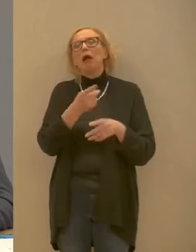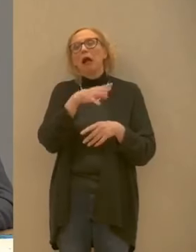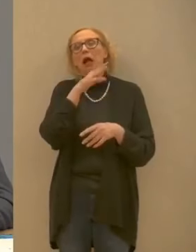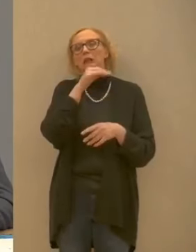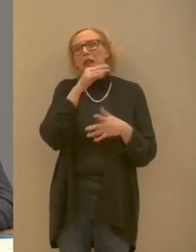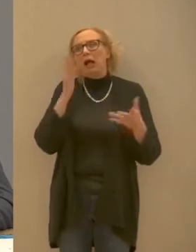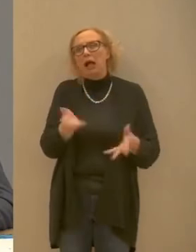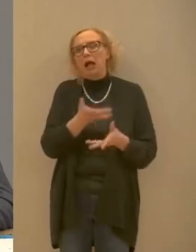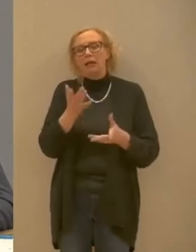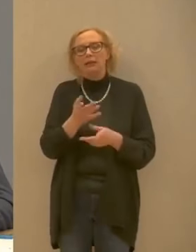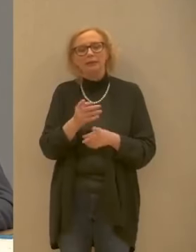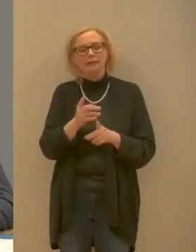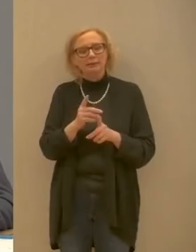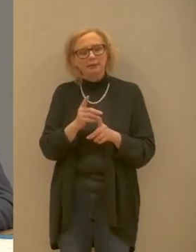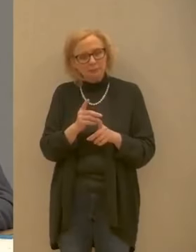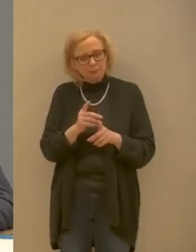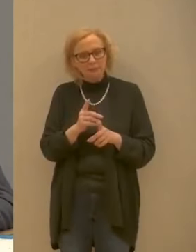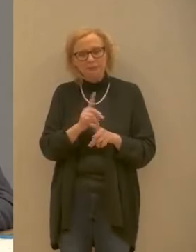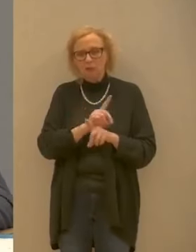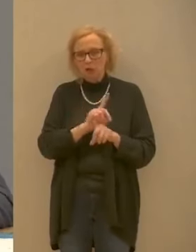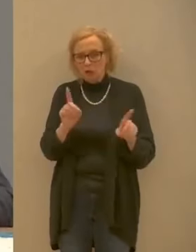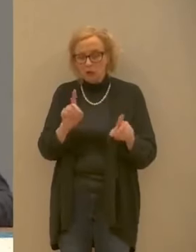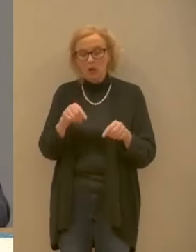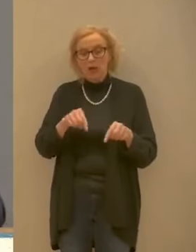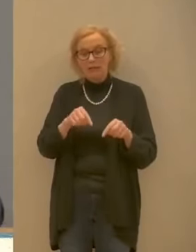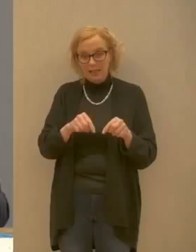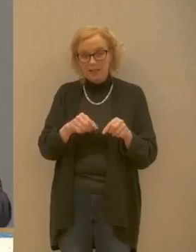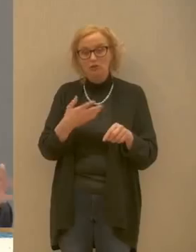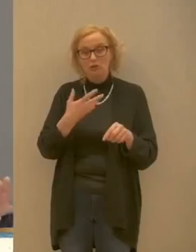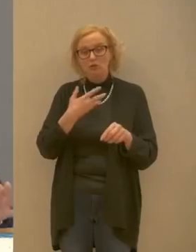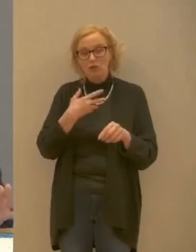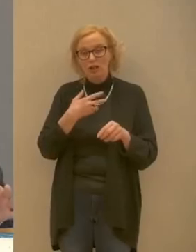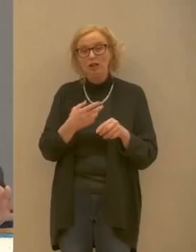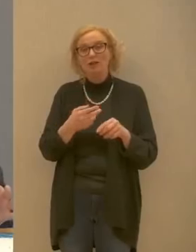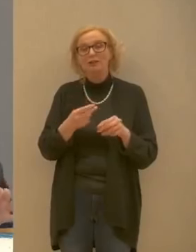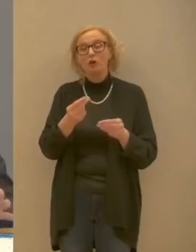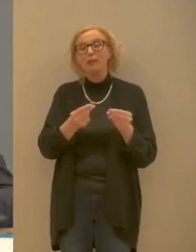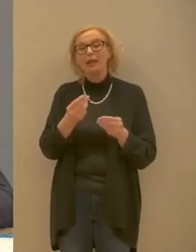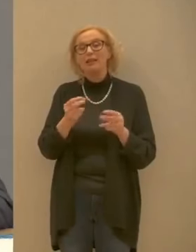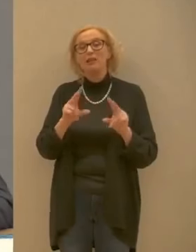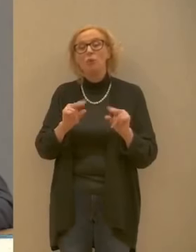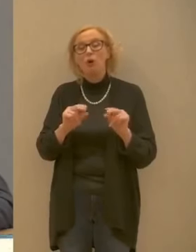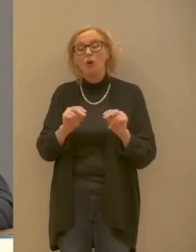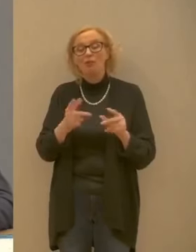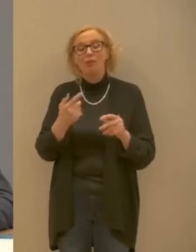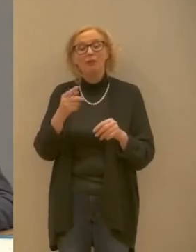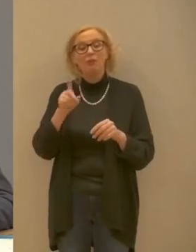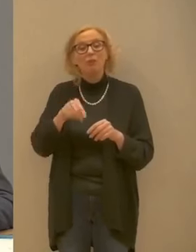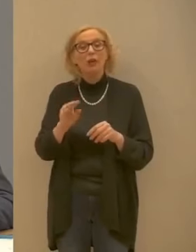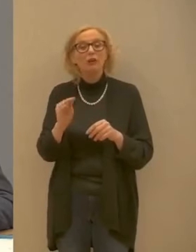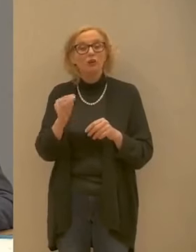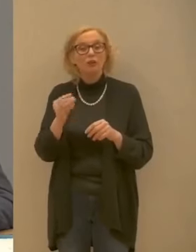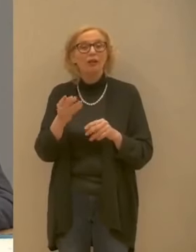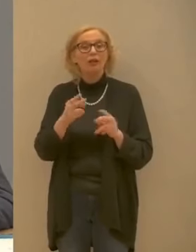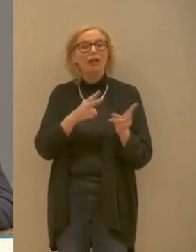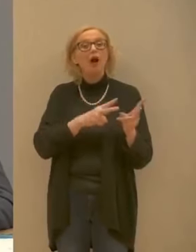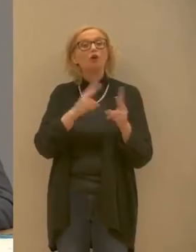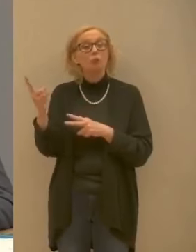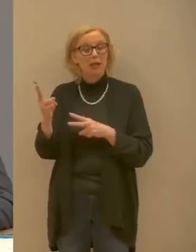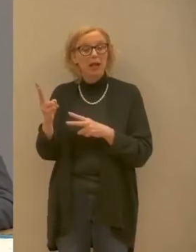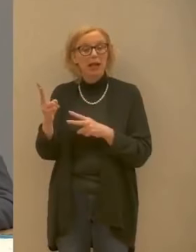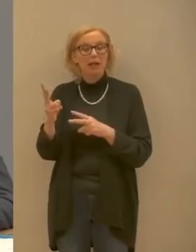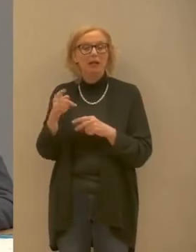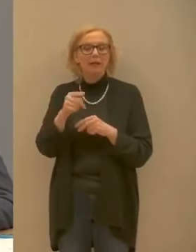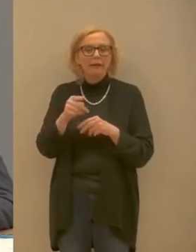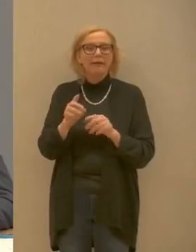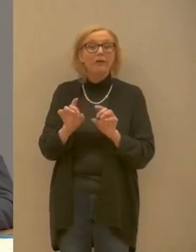purtroppo è vero ma i dati degli ultimi giorni ci dicono che ci sono anche giovani che vanno all'ospedale e che vengono